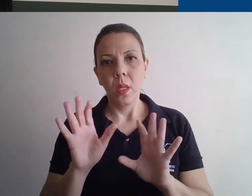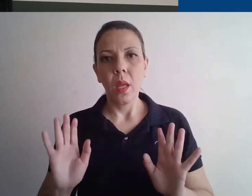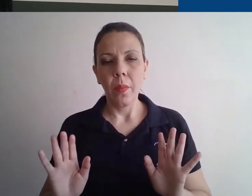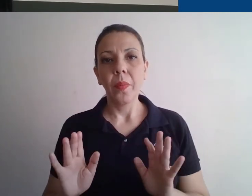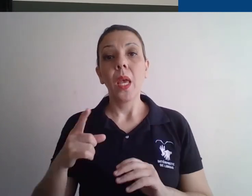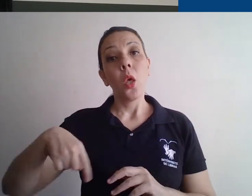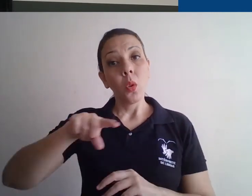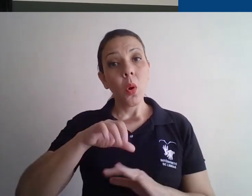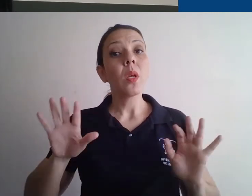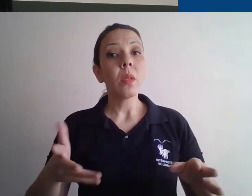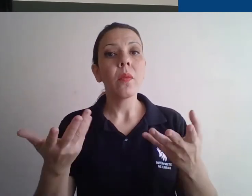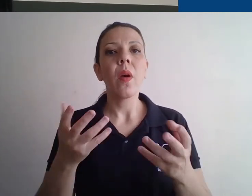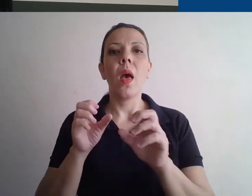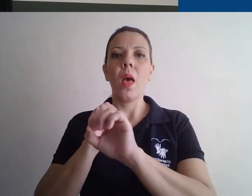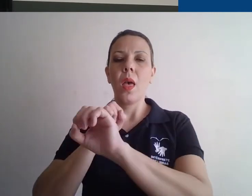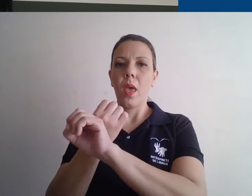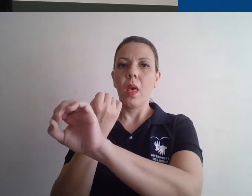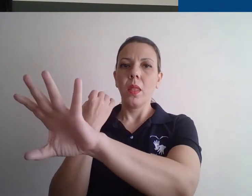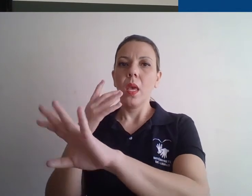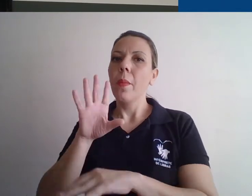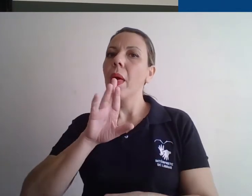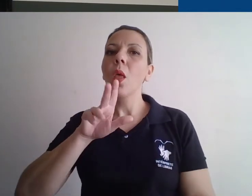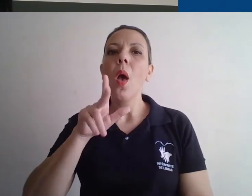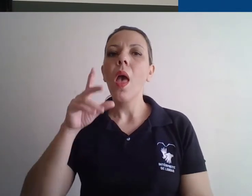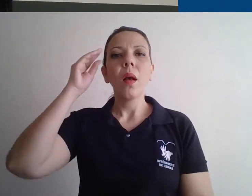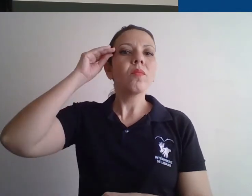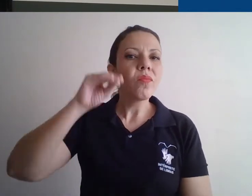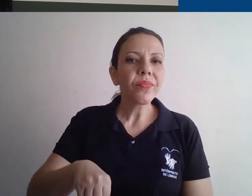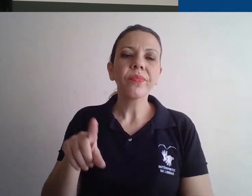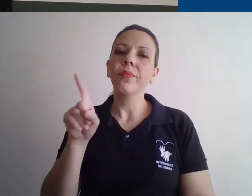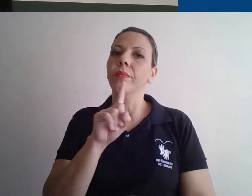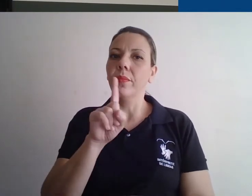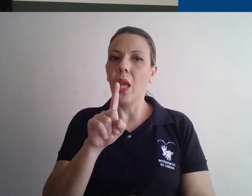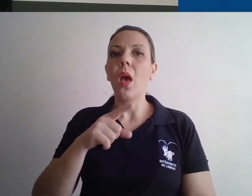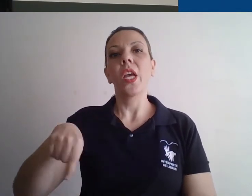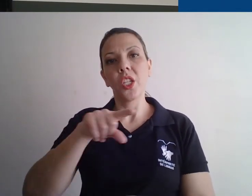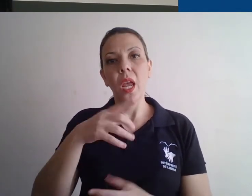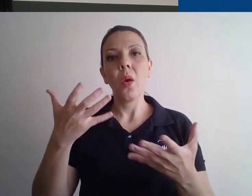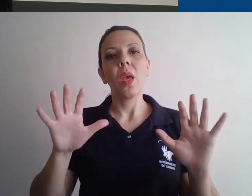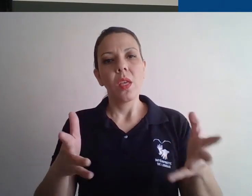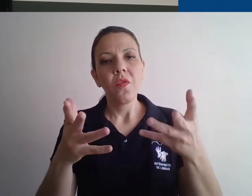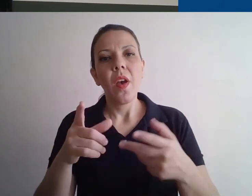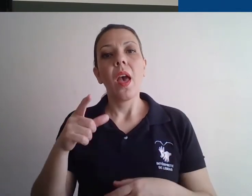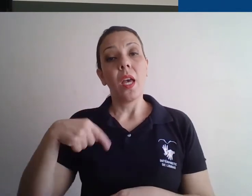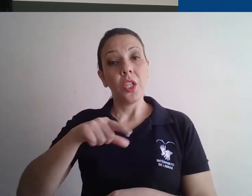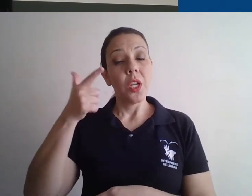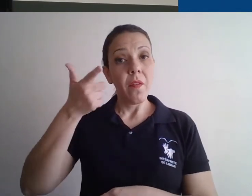-lo. A gente aqui pretende incentivar a EAD e não limitá-la. Então, é o que eu já disse antes, vou repetir e vou continuar repetindo até o final